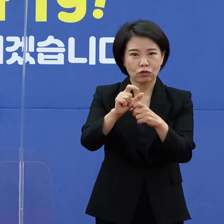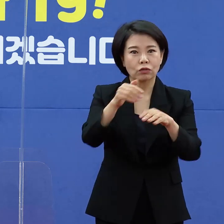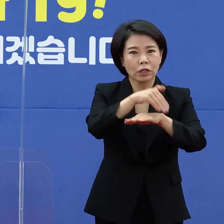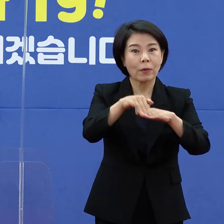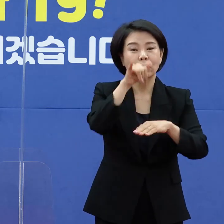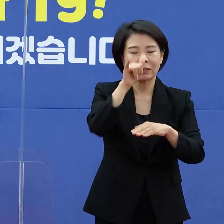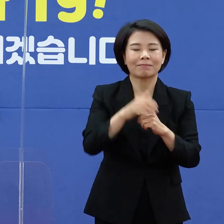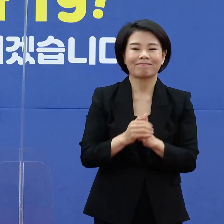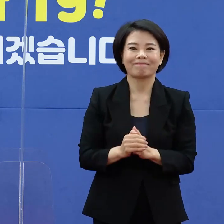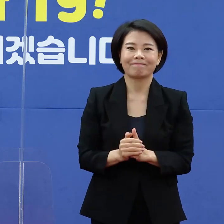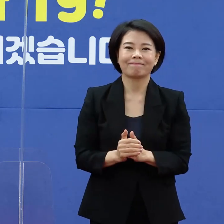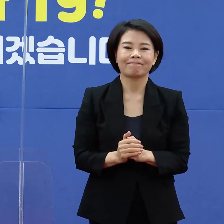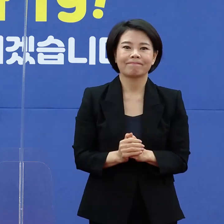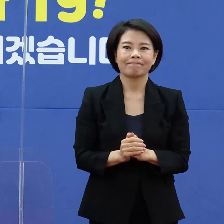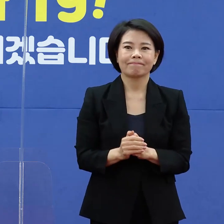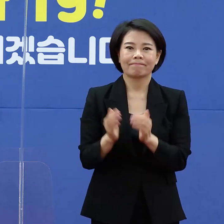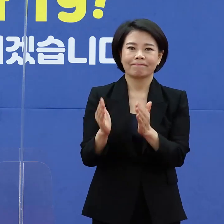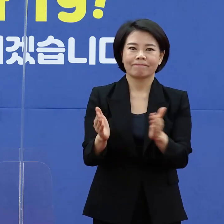있습니다.